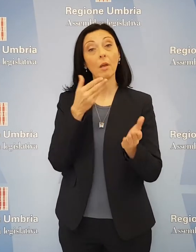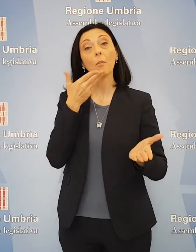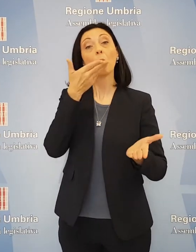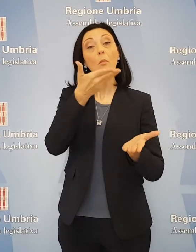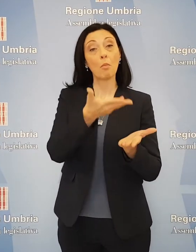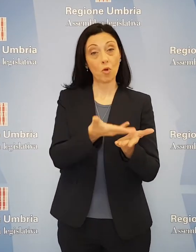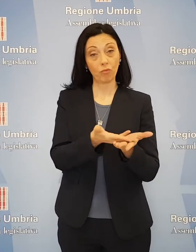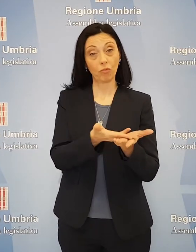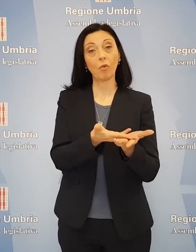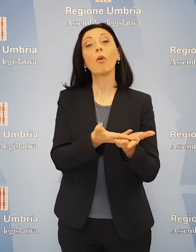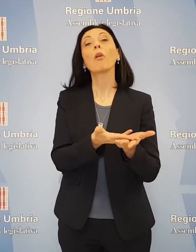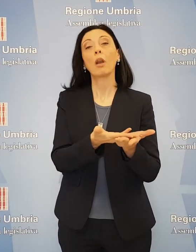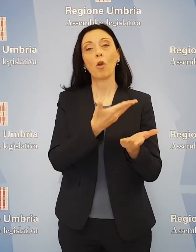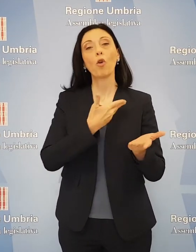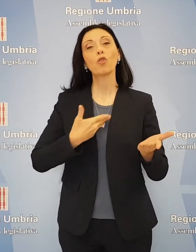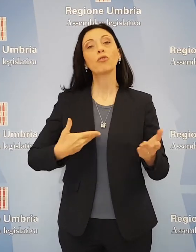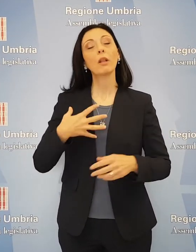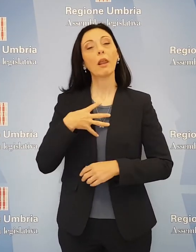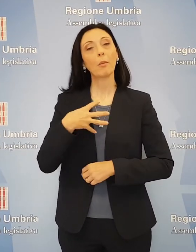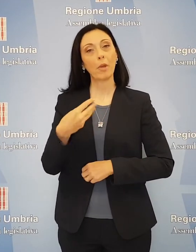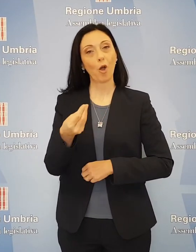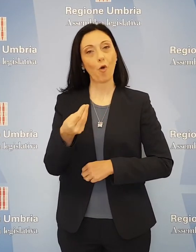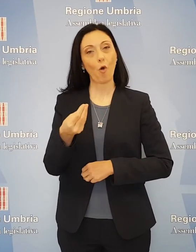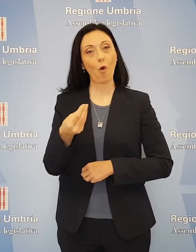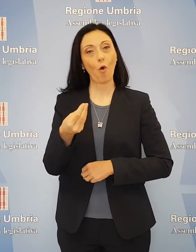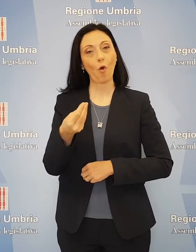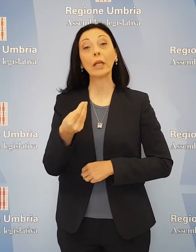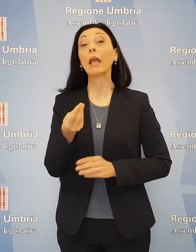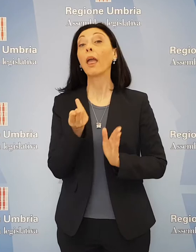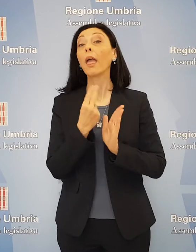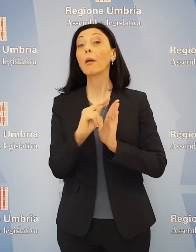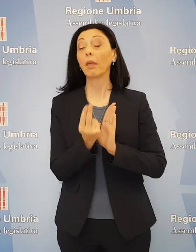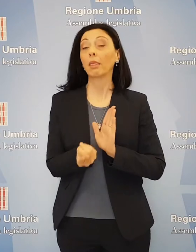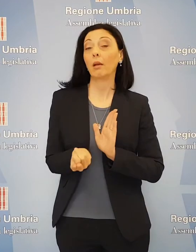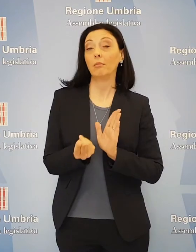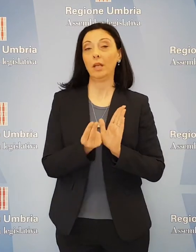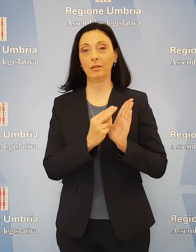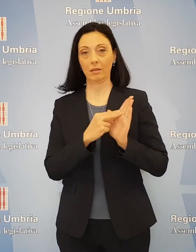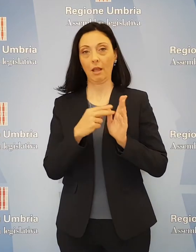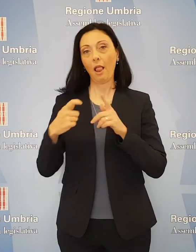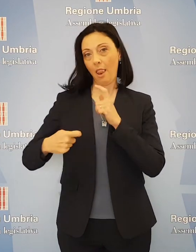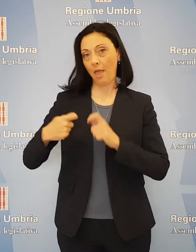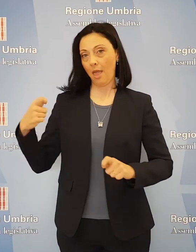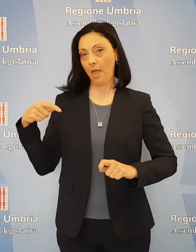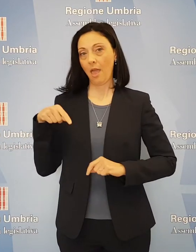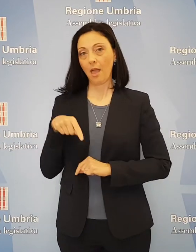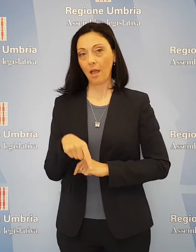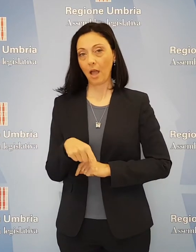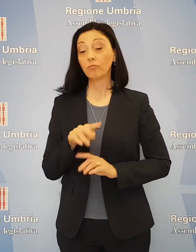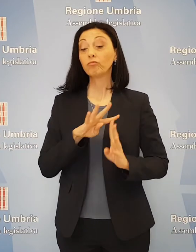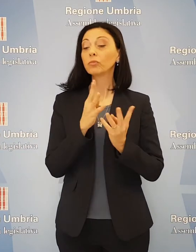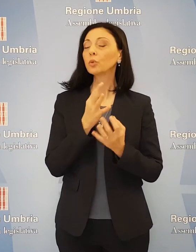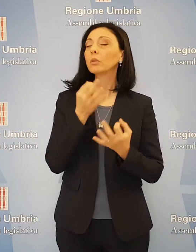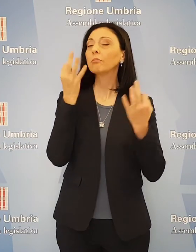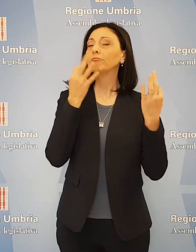mozione promossa dal consigliere Vincenzo Bianconi, integrata da un emendamento della Lega che impegna la Giunta a